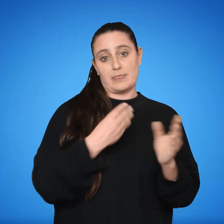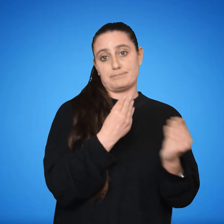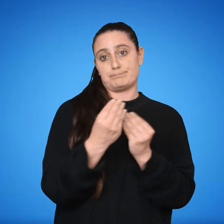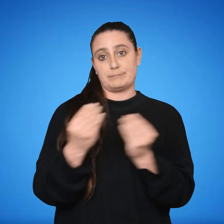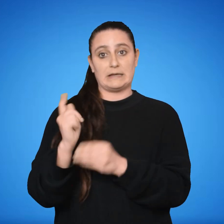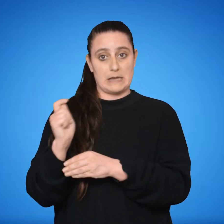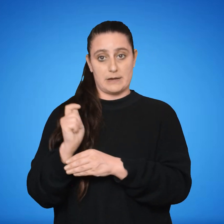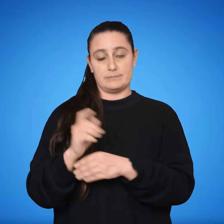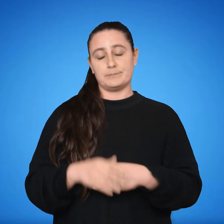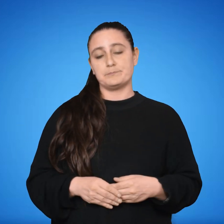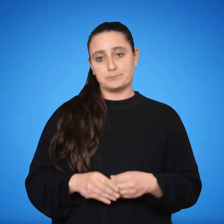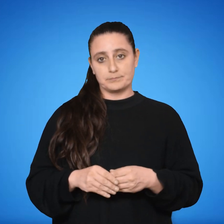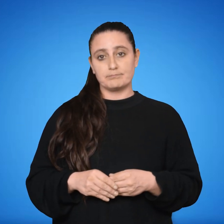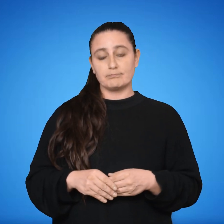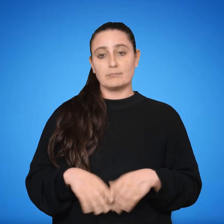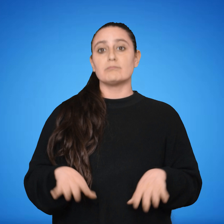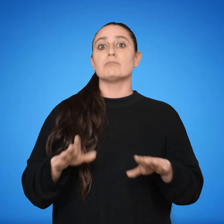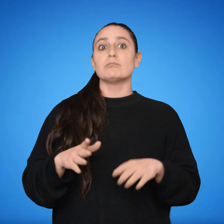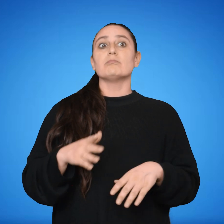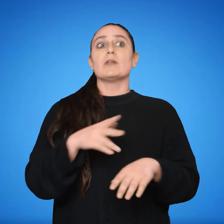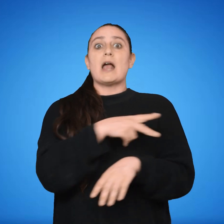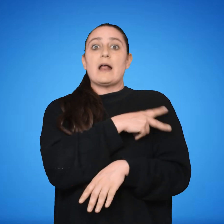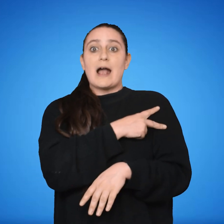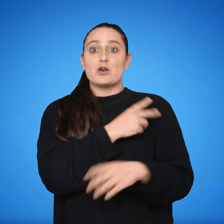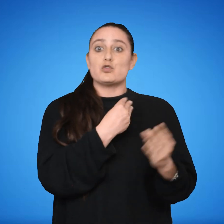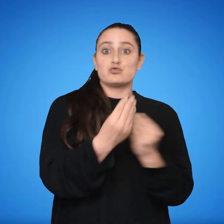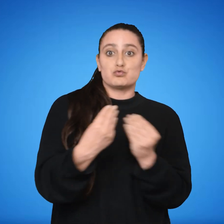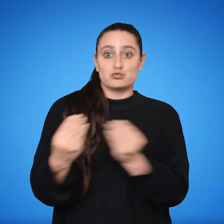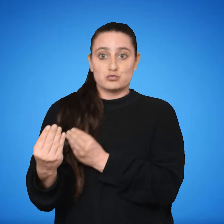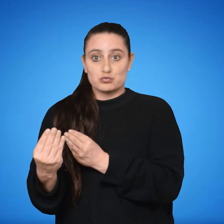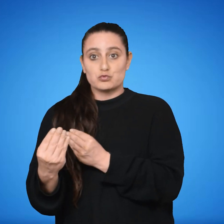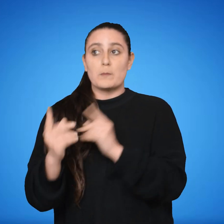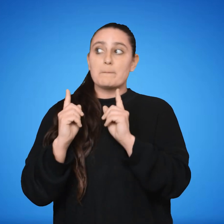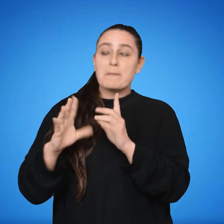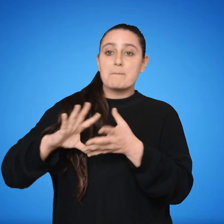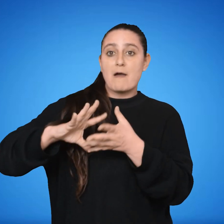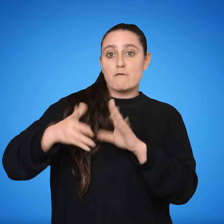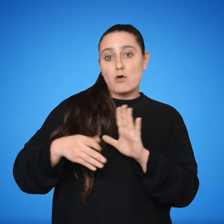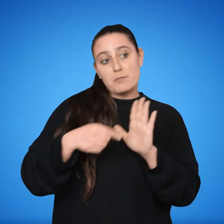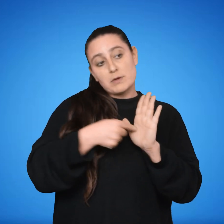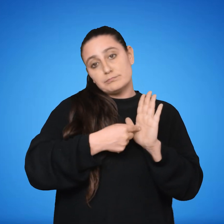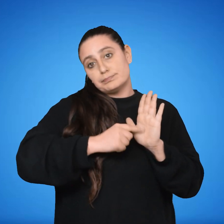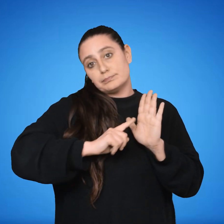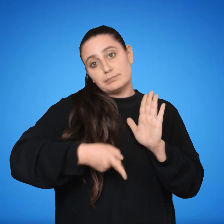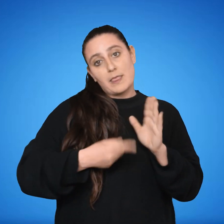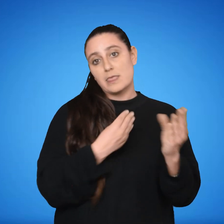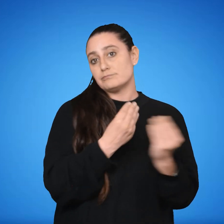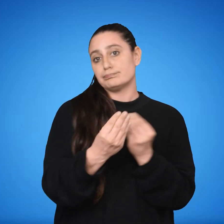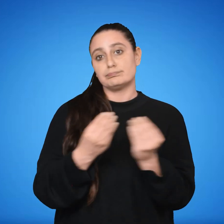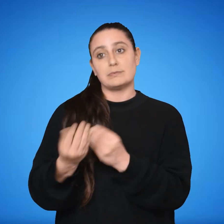sucederlos. Artículo vacancias definitivas se llenarán por el procedimiento establecido para la provisión inicial